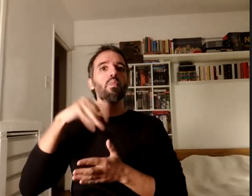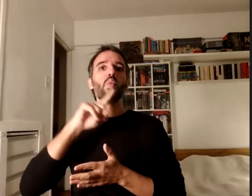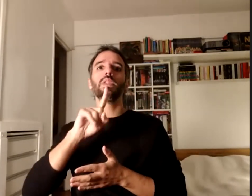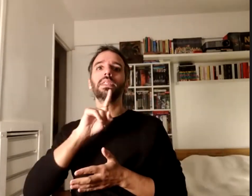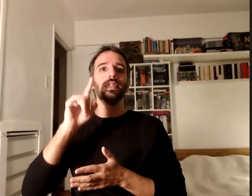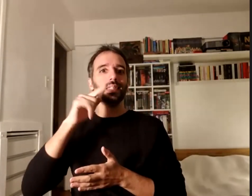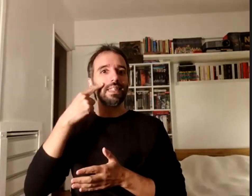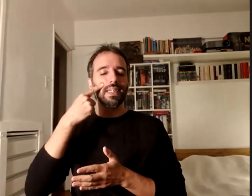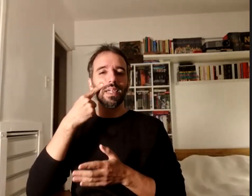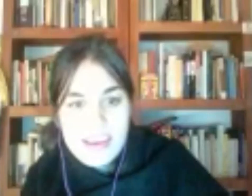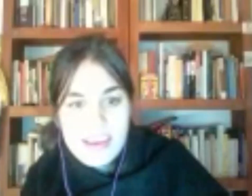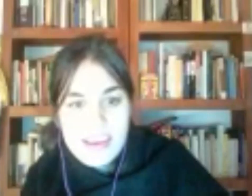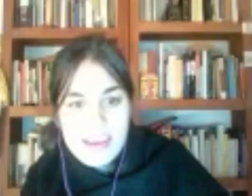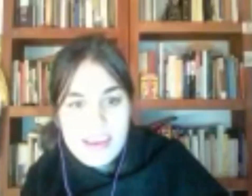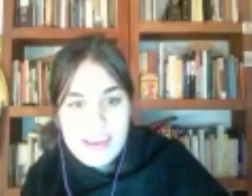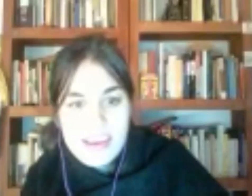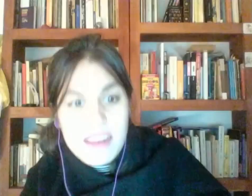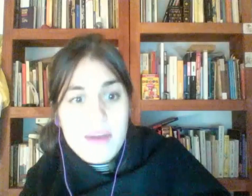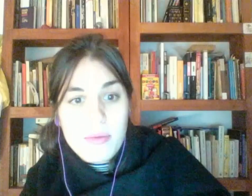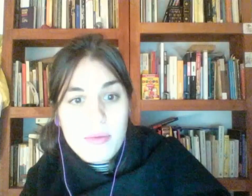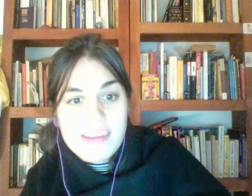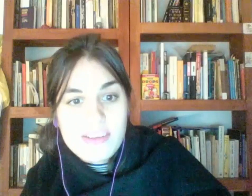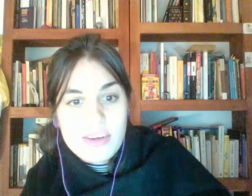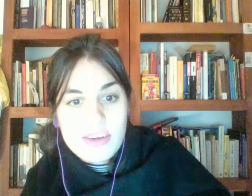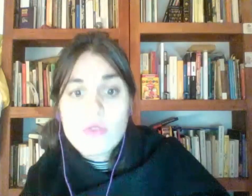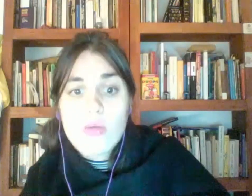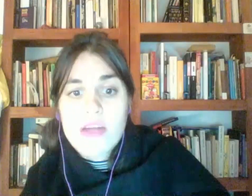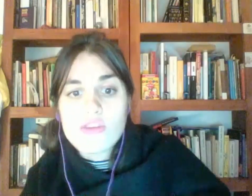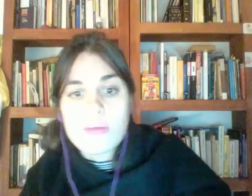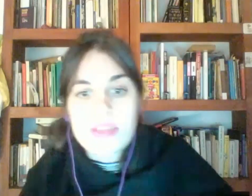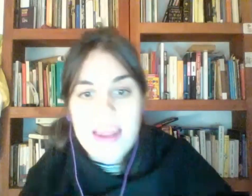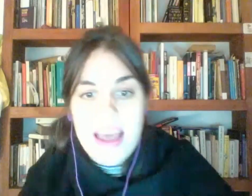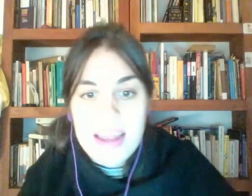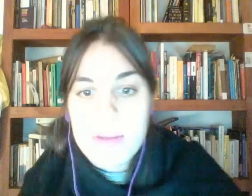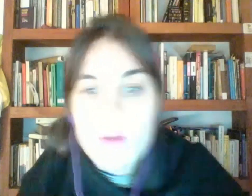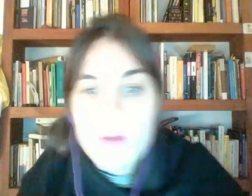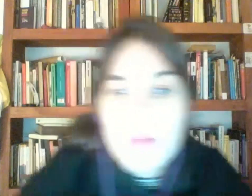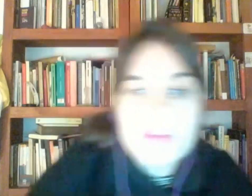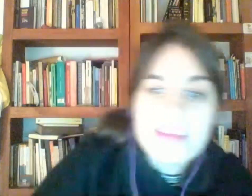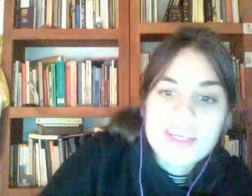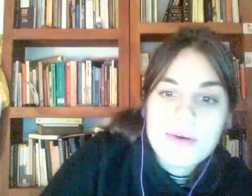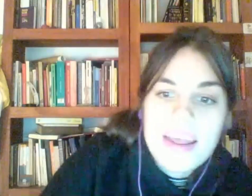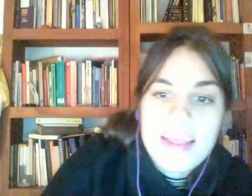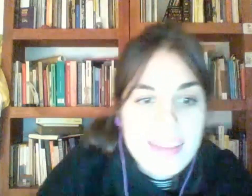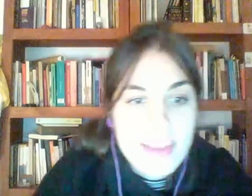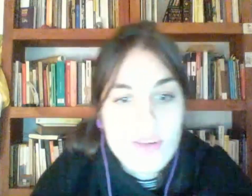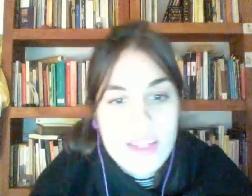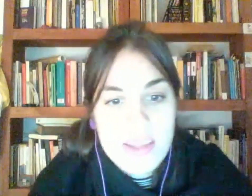niñas y niños celebra la publicación que sin dudas nos aportará elementos para pensar y llevar adelante contenidos